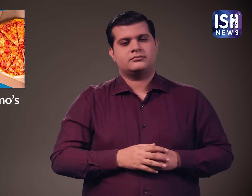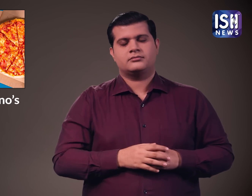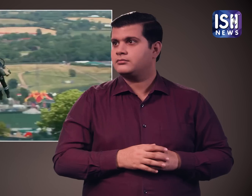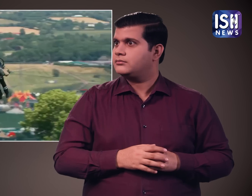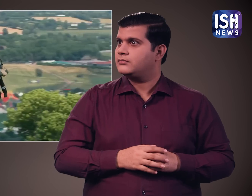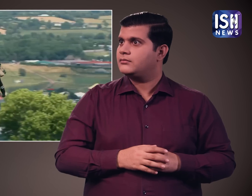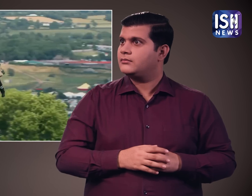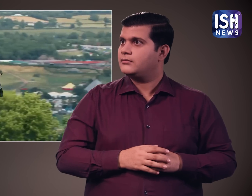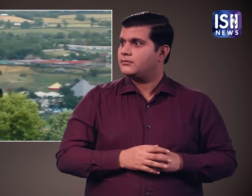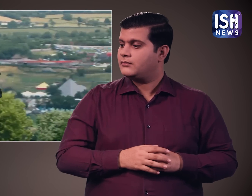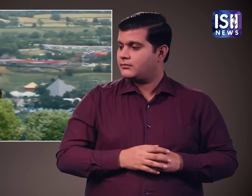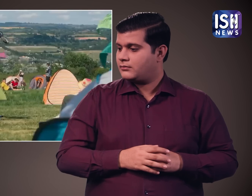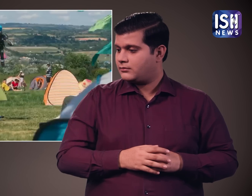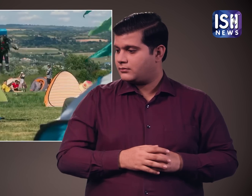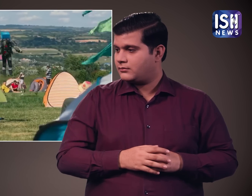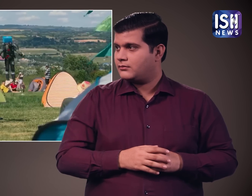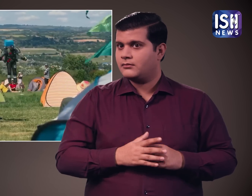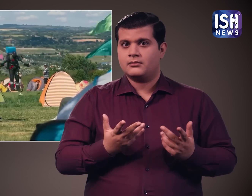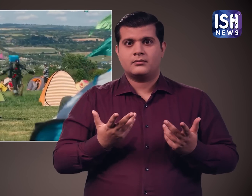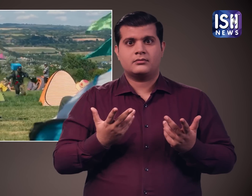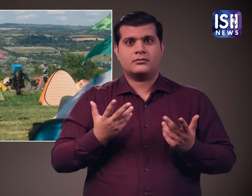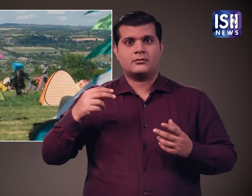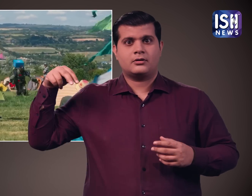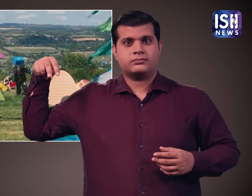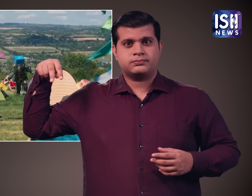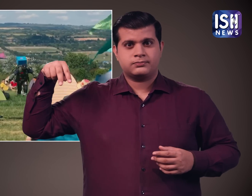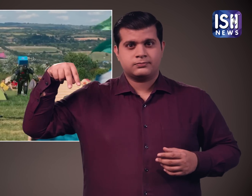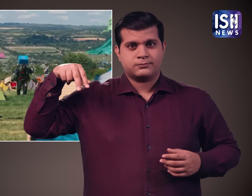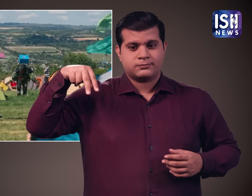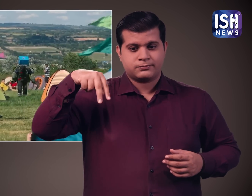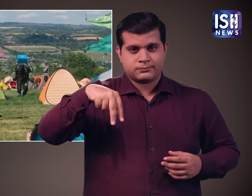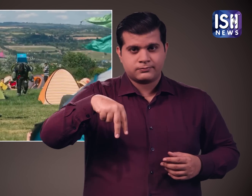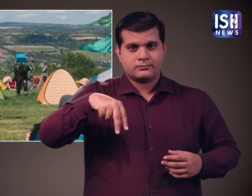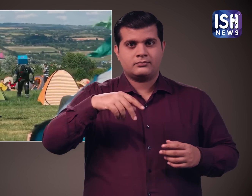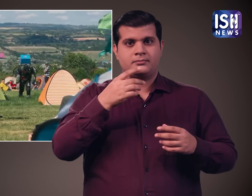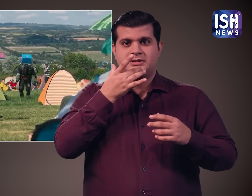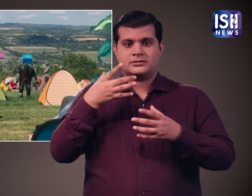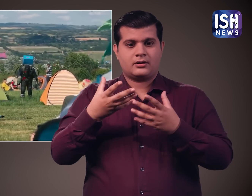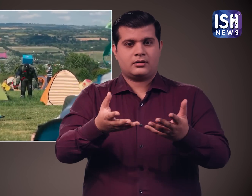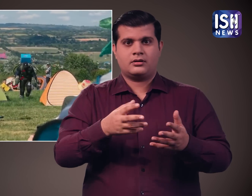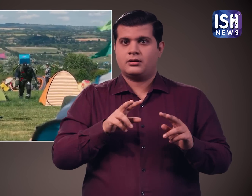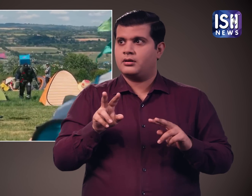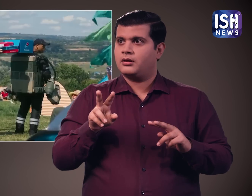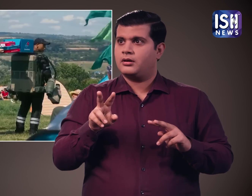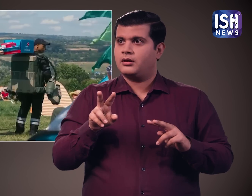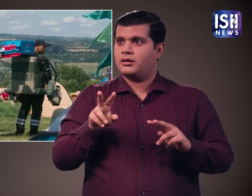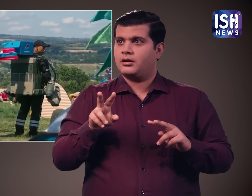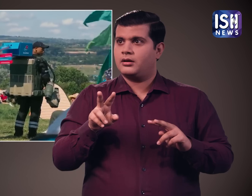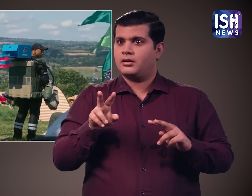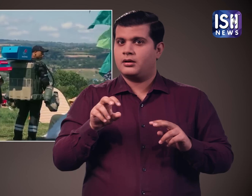जब उन्हें जेट पैक पहने डिलिवरी एजेंट से ओडर मिला तो वे अश्चरे चकित रह गए लोगों को अपनी आखों